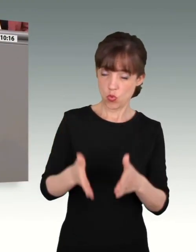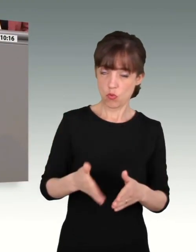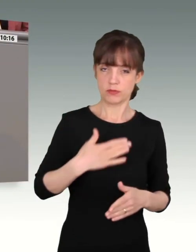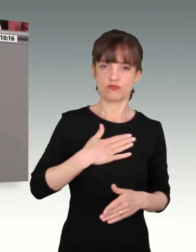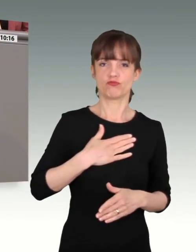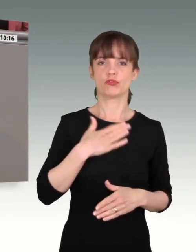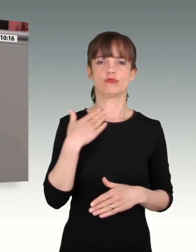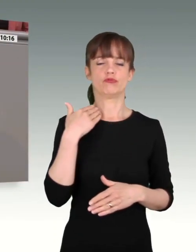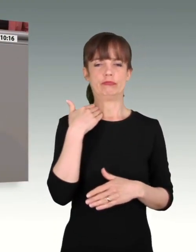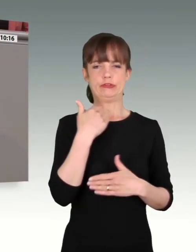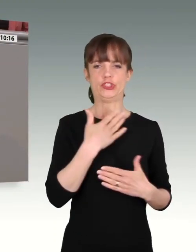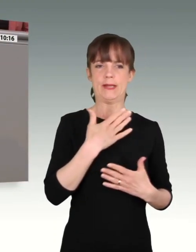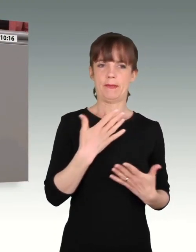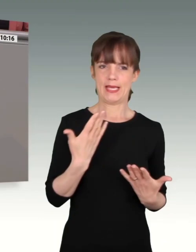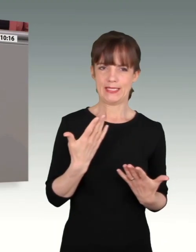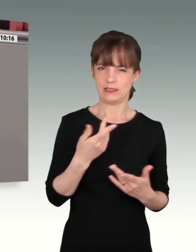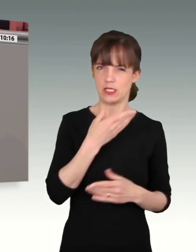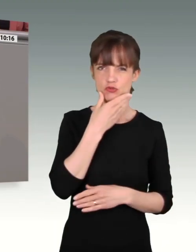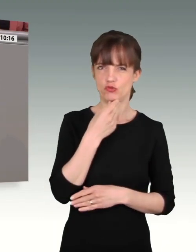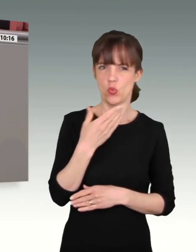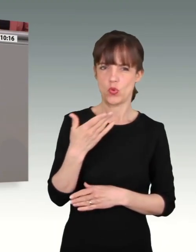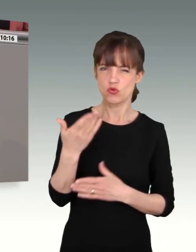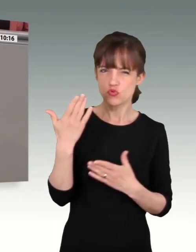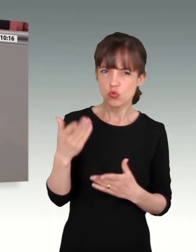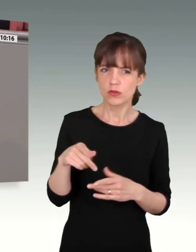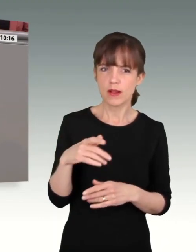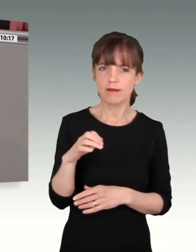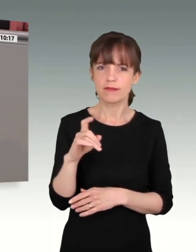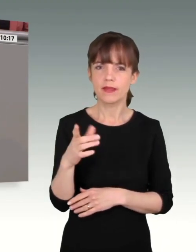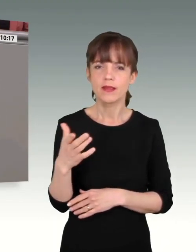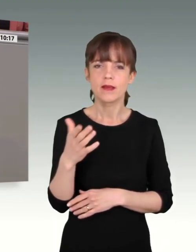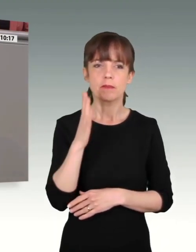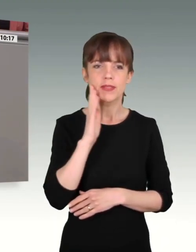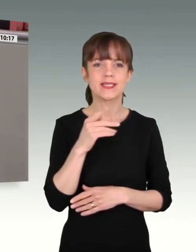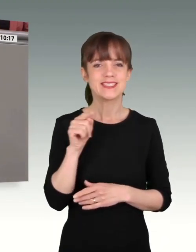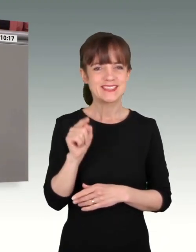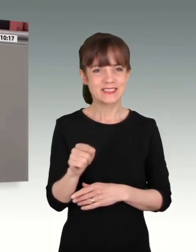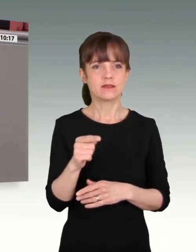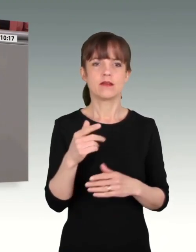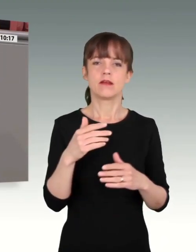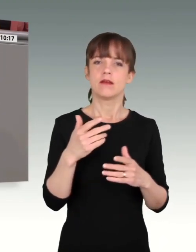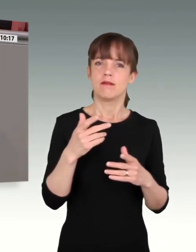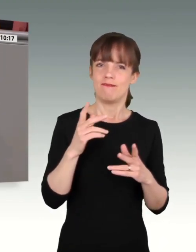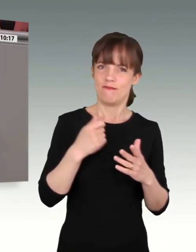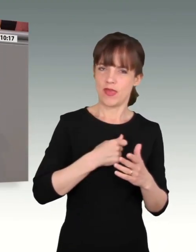liegen, biedert sich einem Autokraten wie Putin so an, wie Sie das regelmäßig in diesem Haus tun.